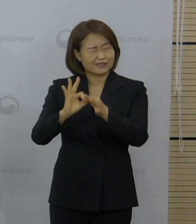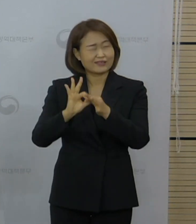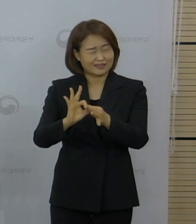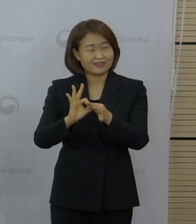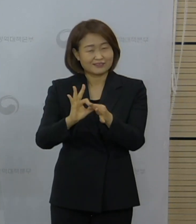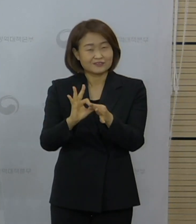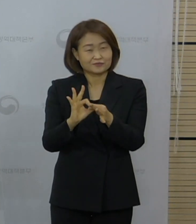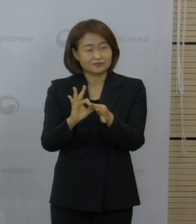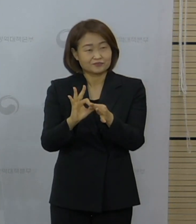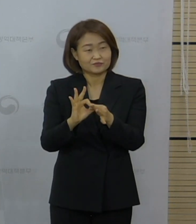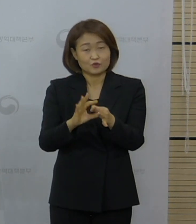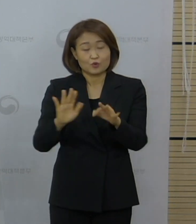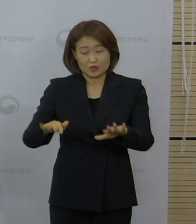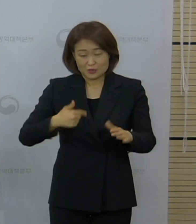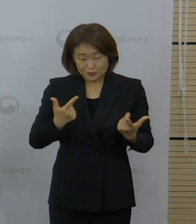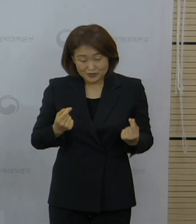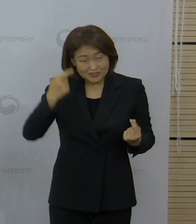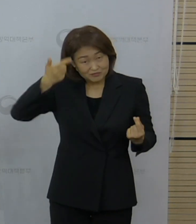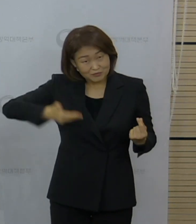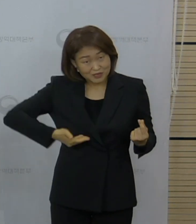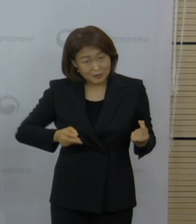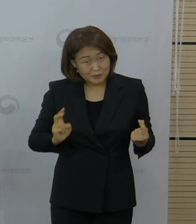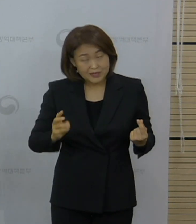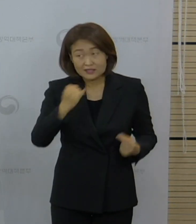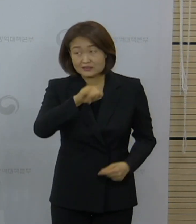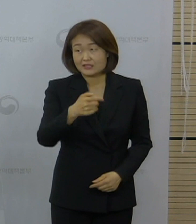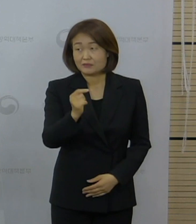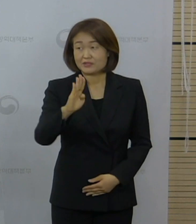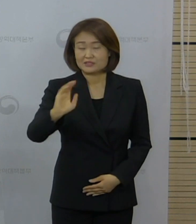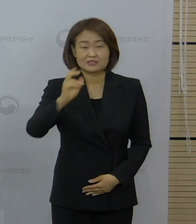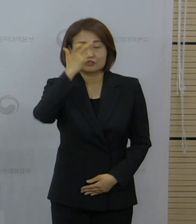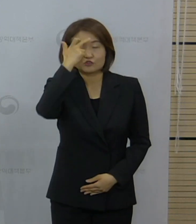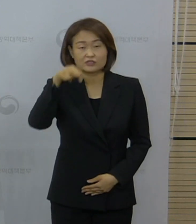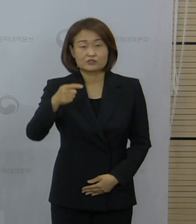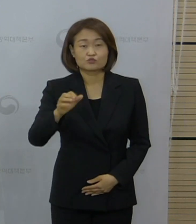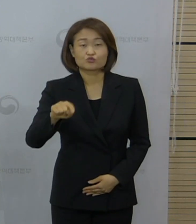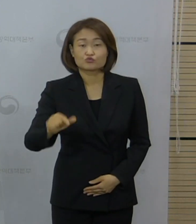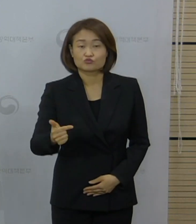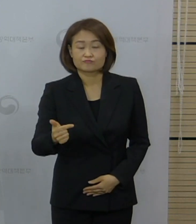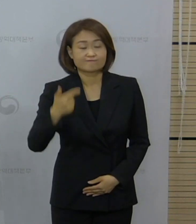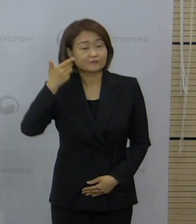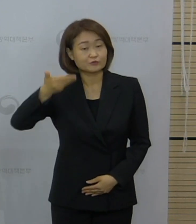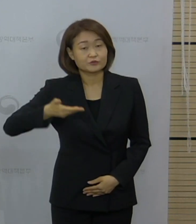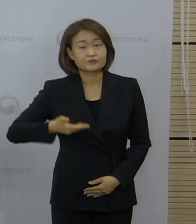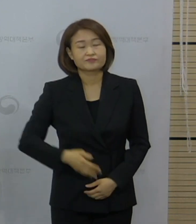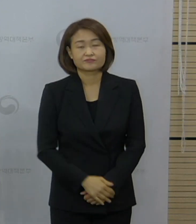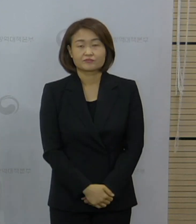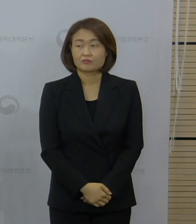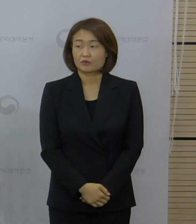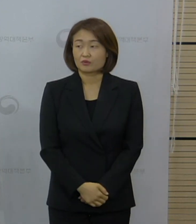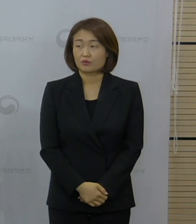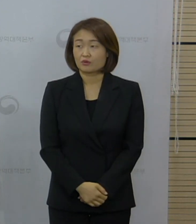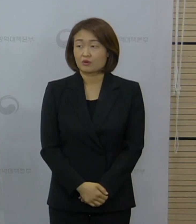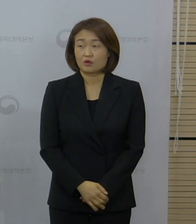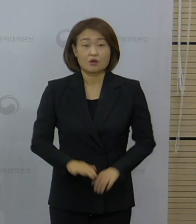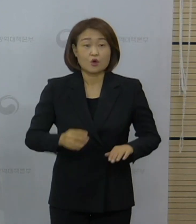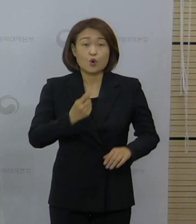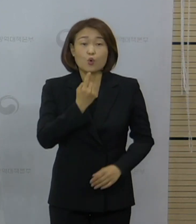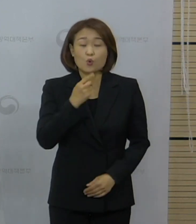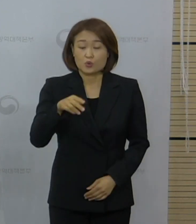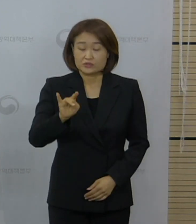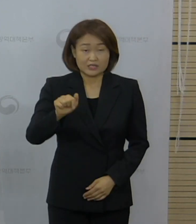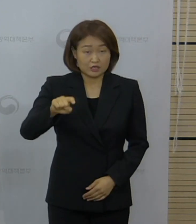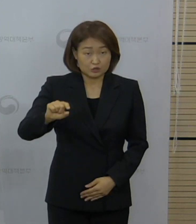저희 쪽에도 질문을 주셨습니다. JTBC 최승훈 기자님 질문입니다. 오늘 서울시장께서